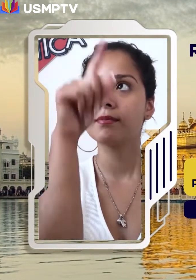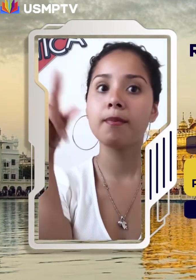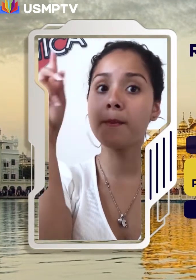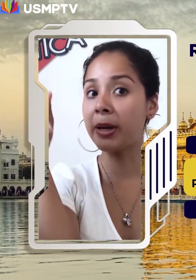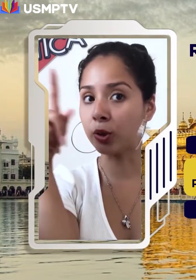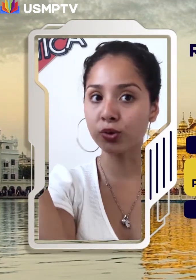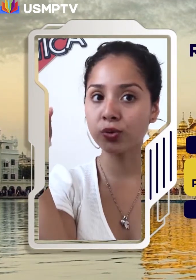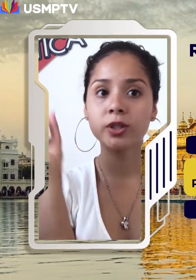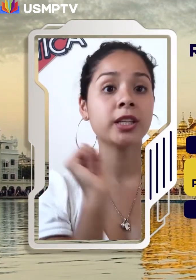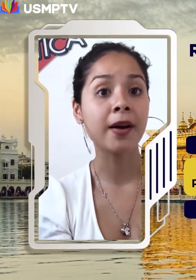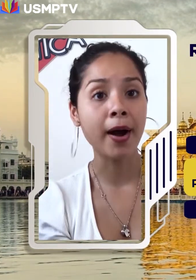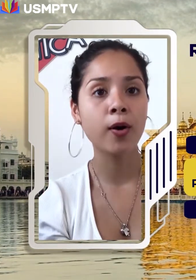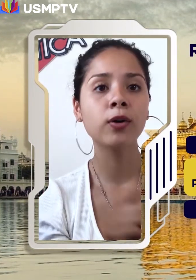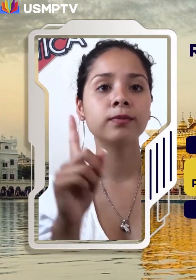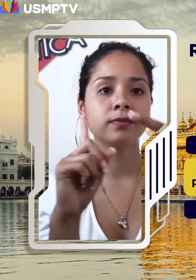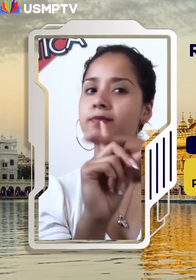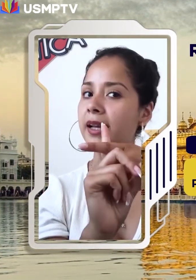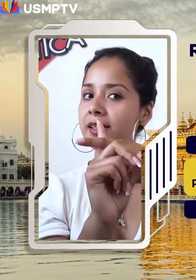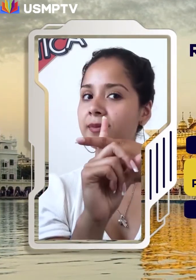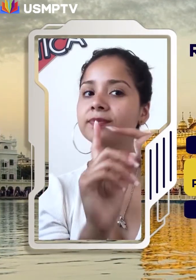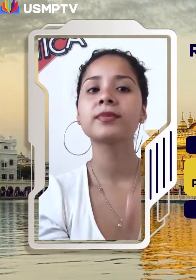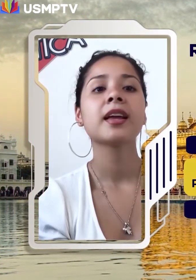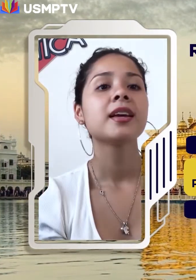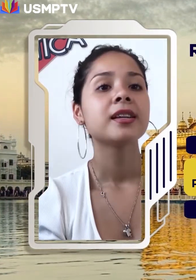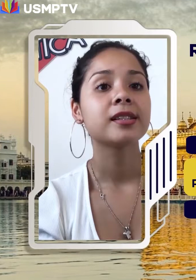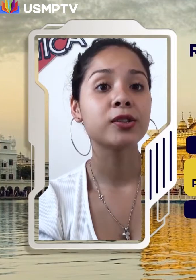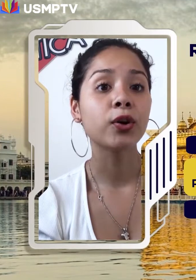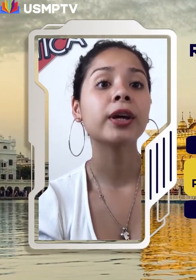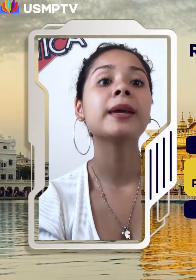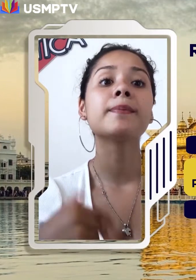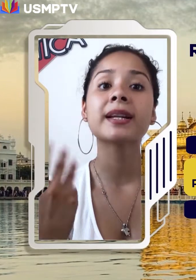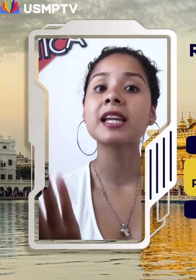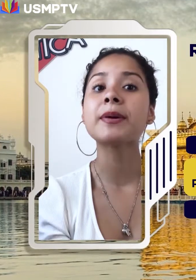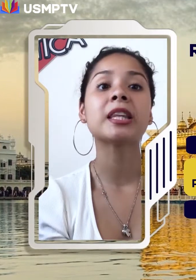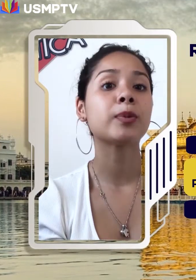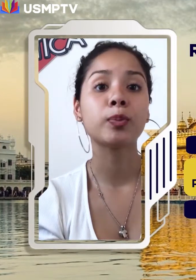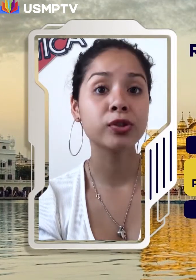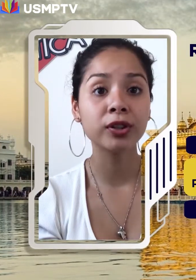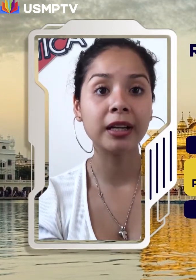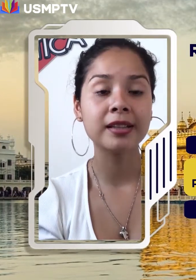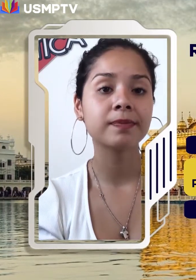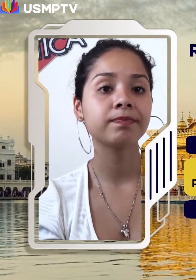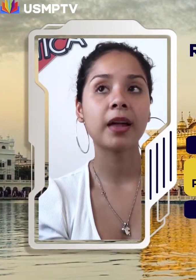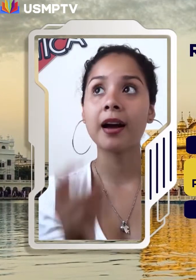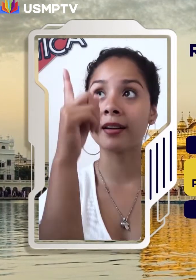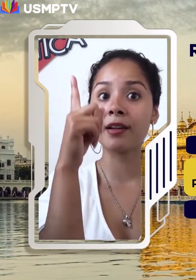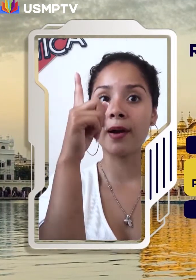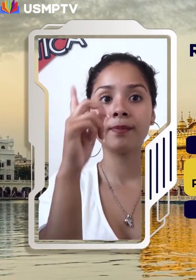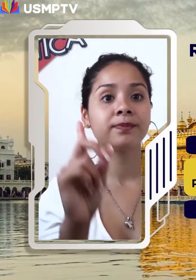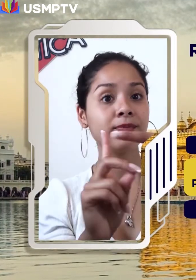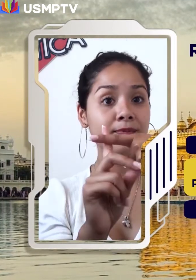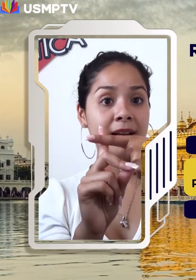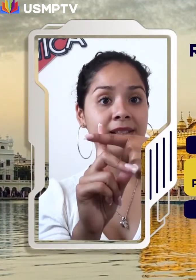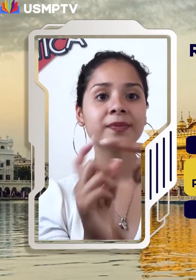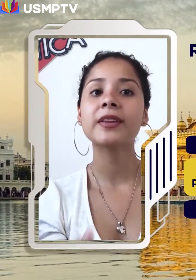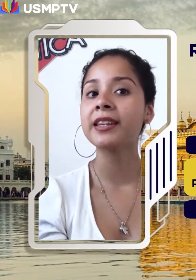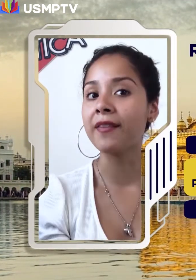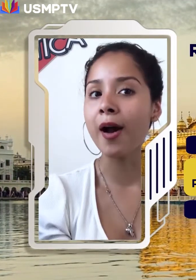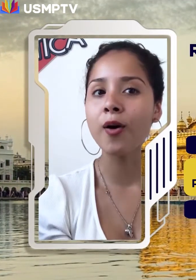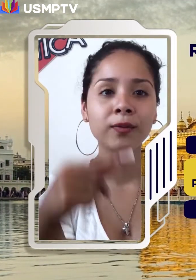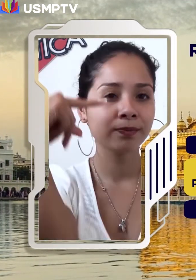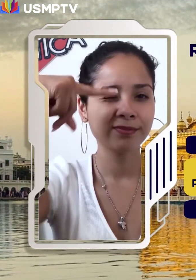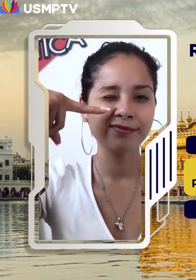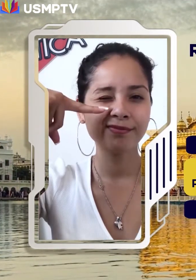menos y abajo, más Si son inversamente proporcionales, arriba, más